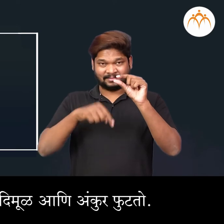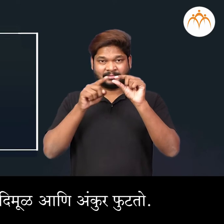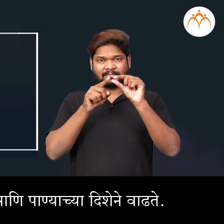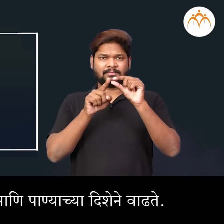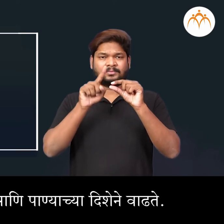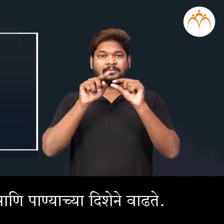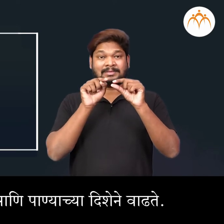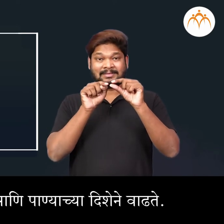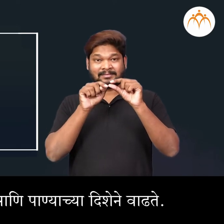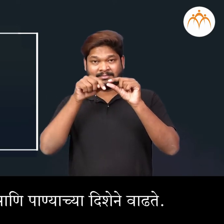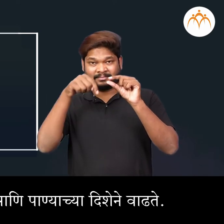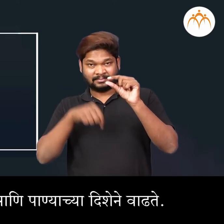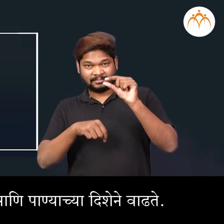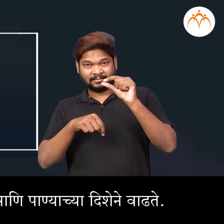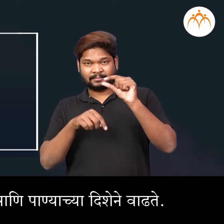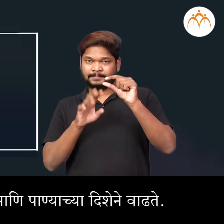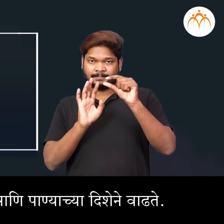जमीनी खोड तायार